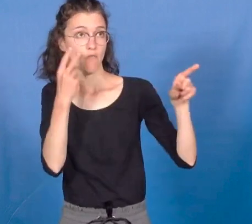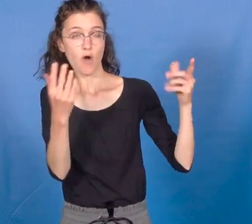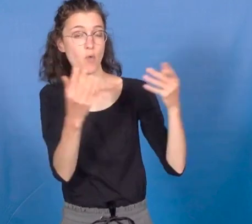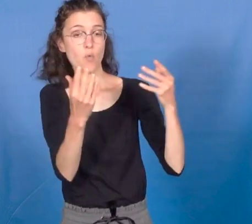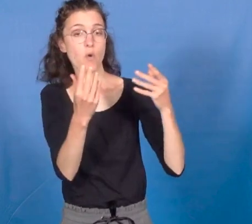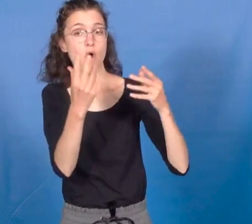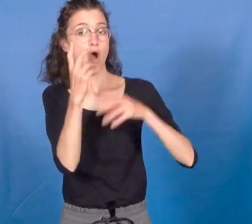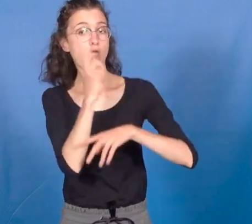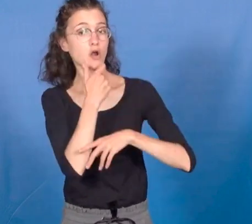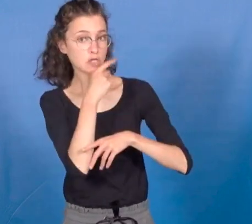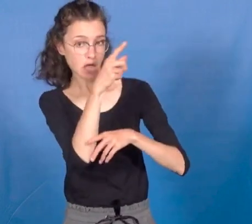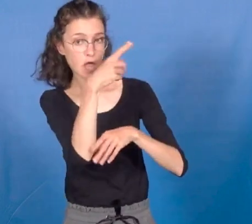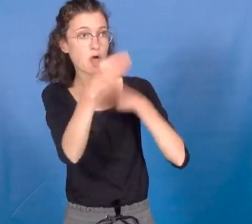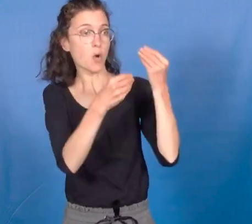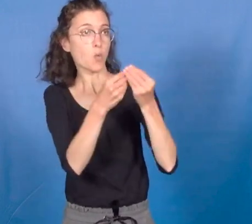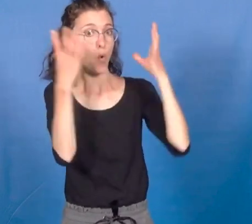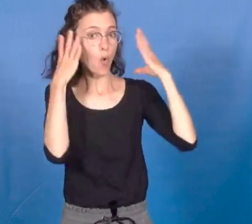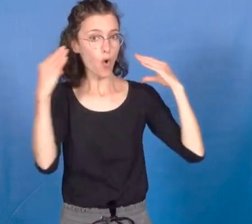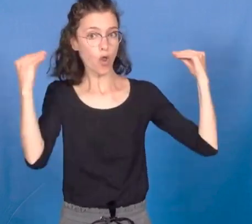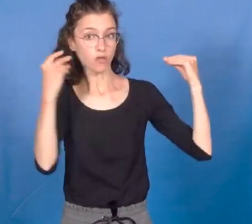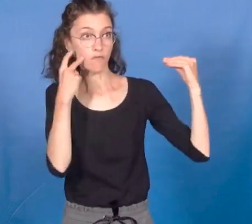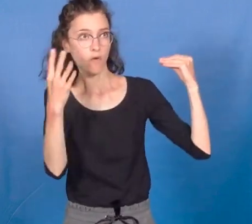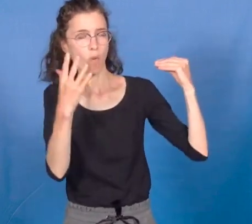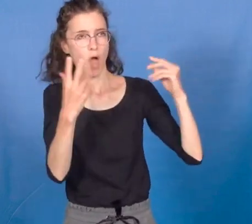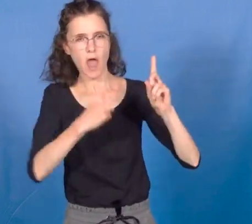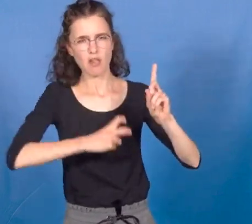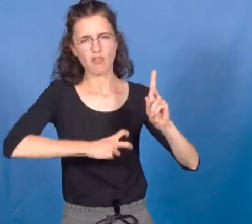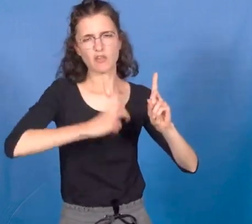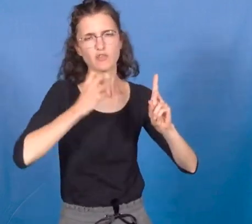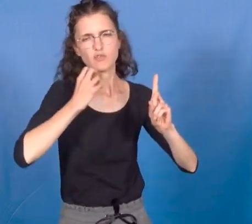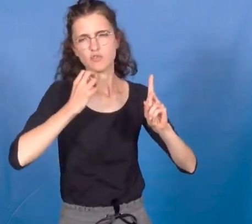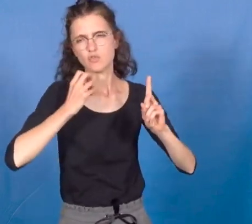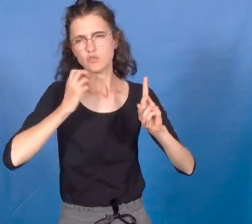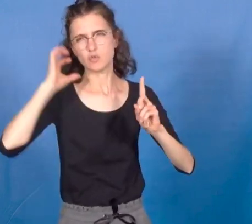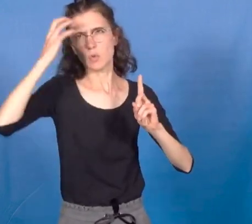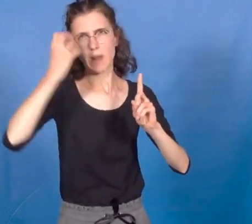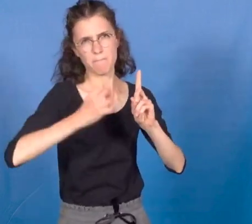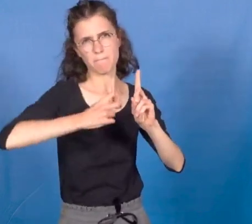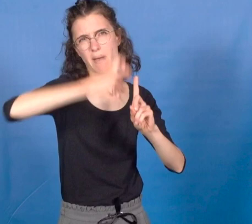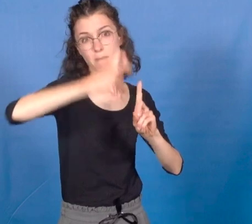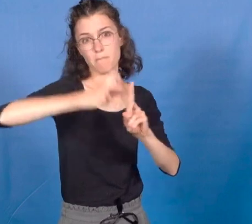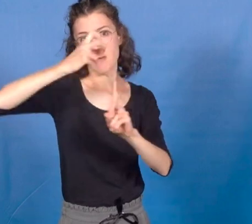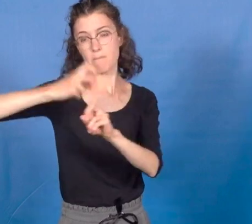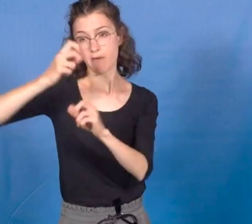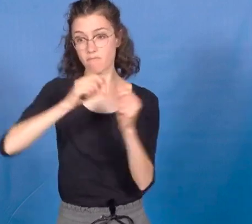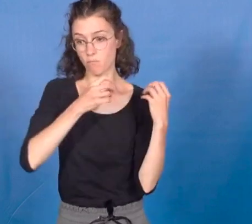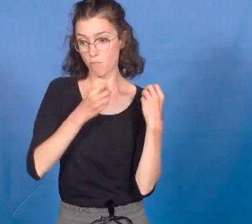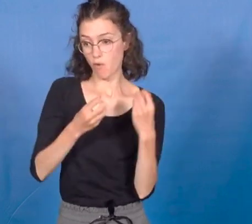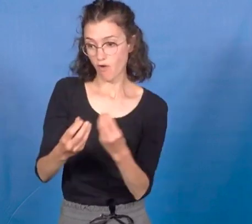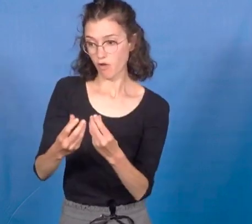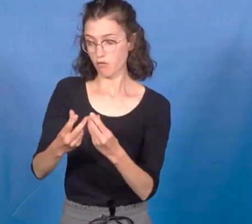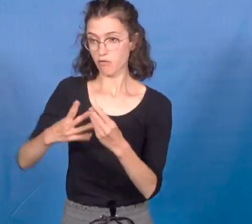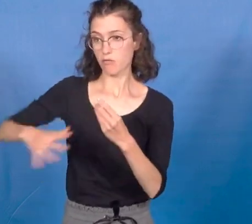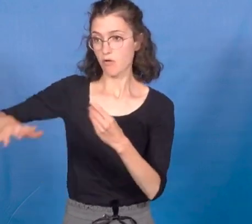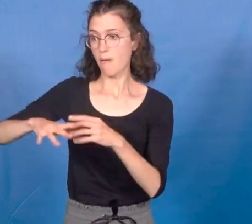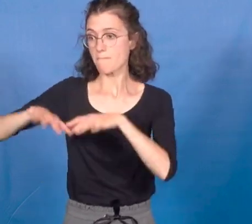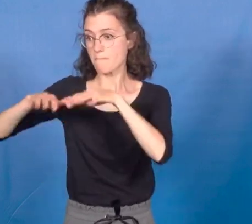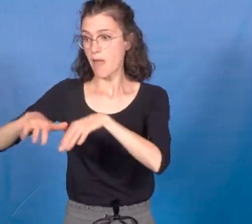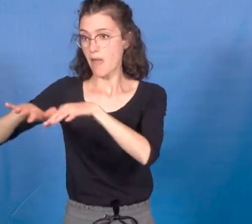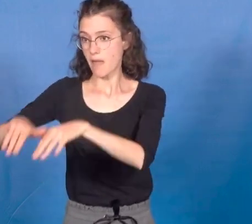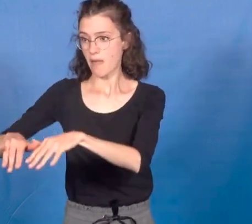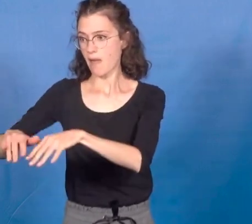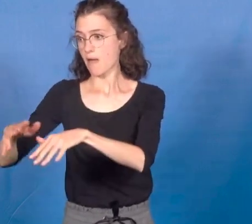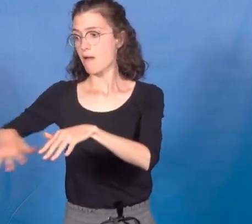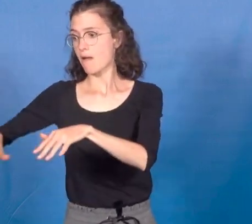-marines avec des impacts qu'on n'imagine pas sur notre ressource halieutique. Et enfin, dans la